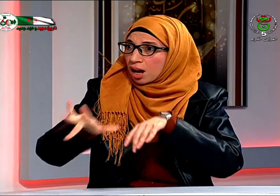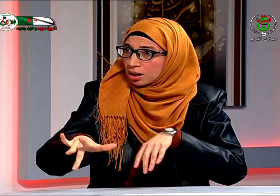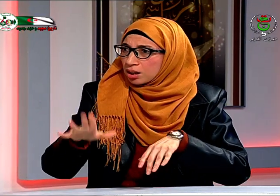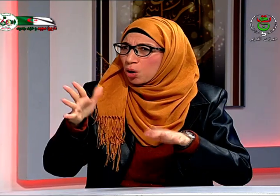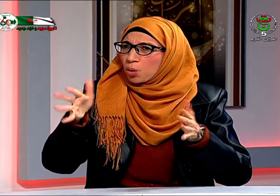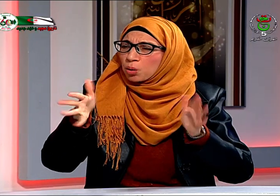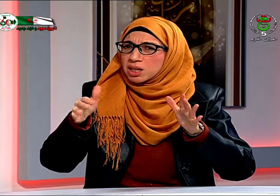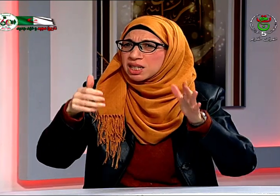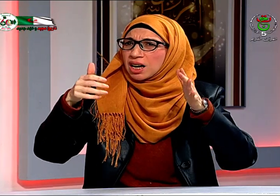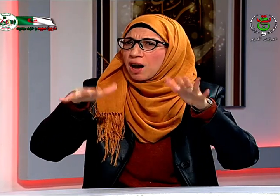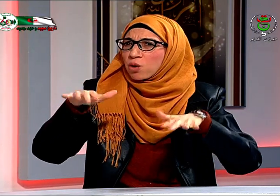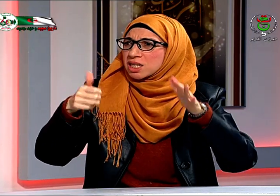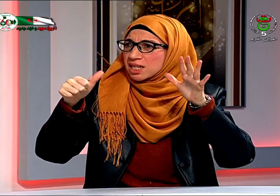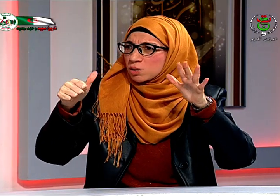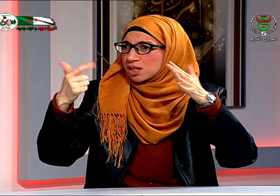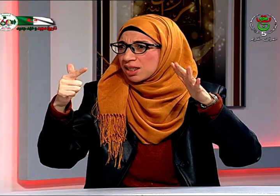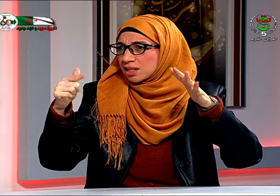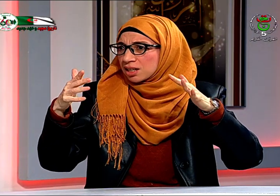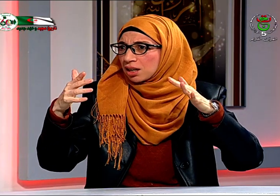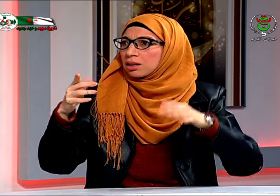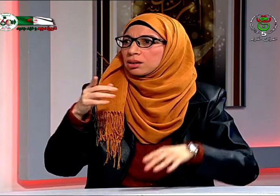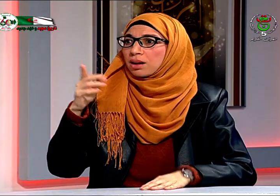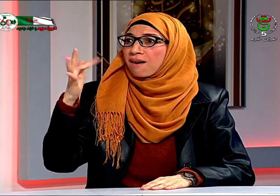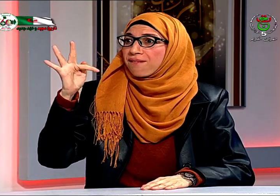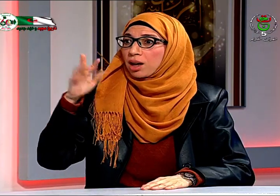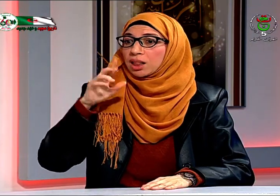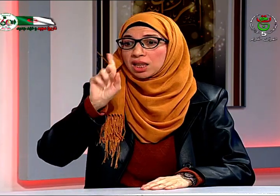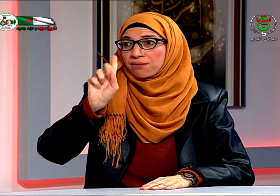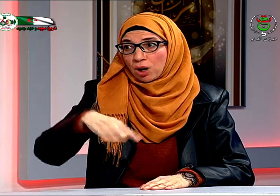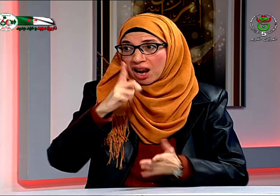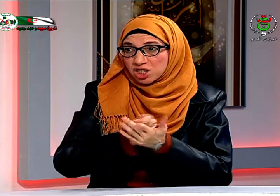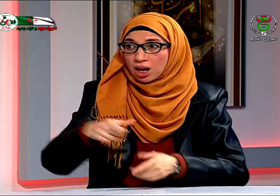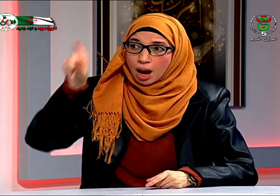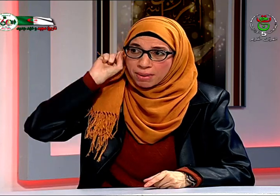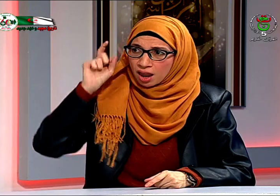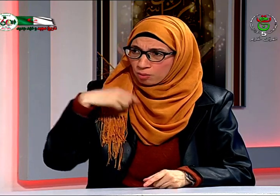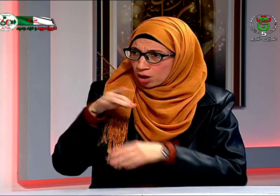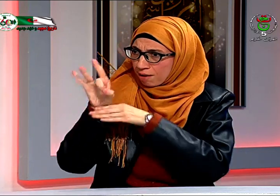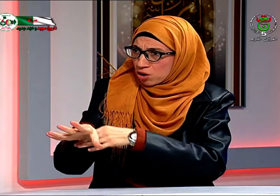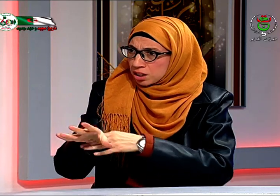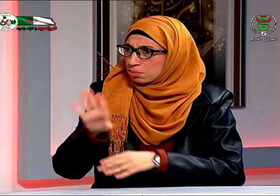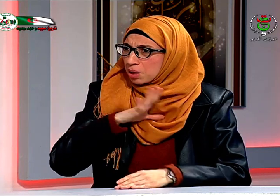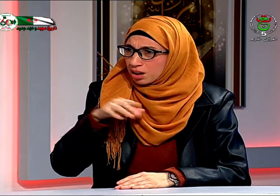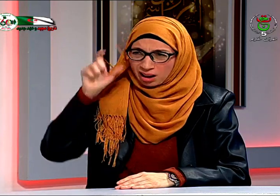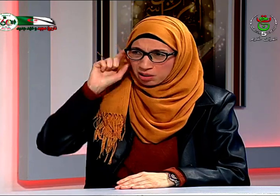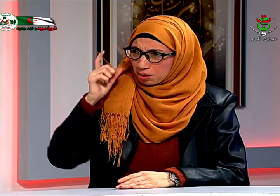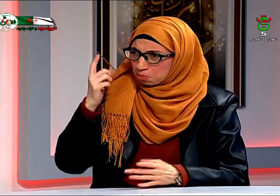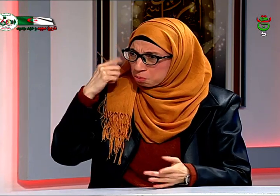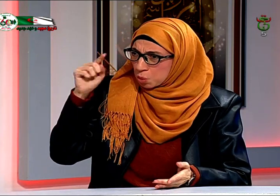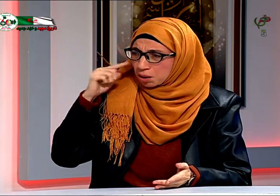لأن إعاقتي كانت جد عميقة ولما وصلت إلى